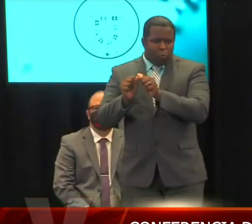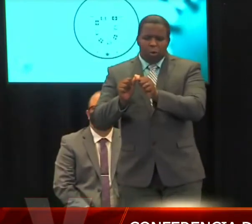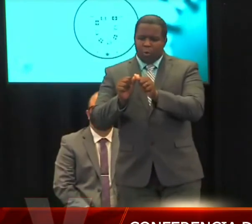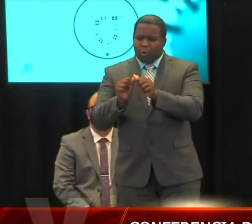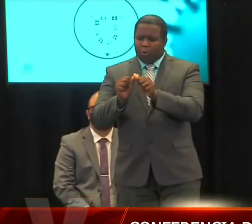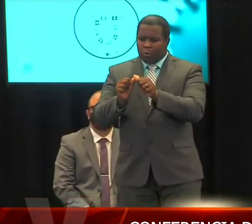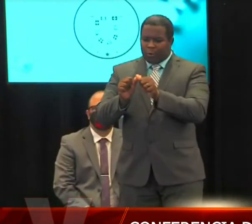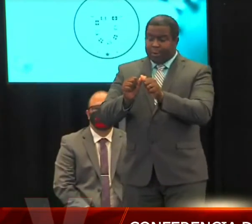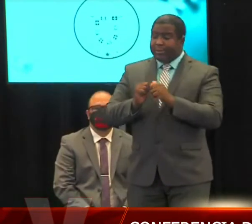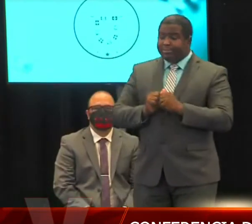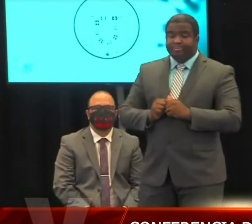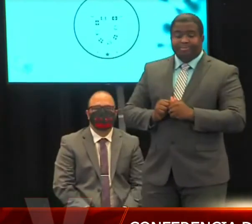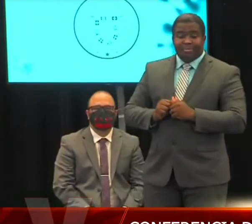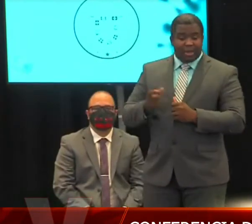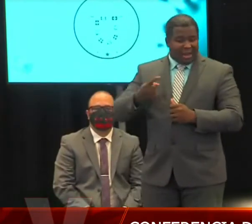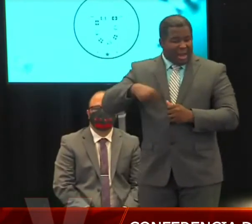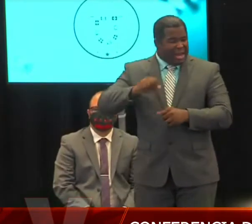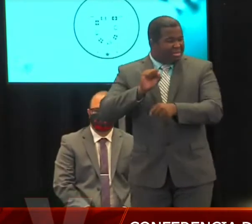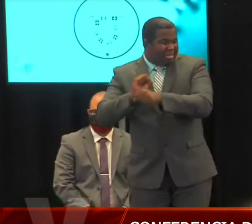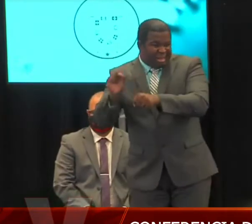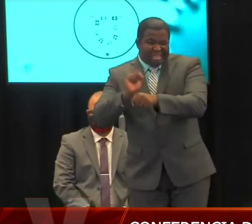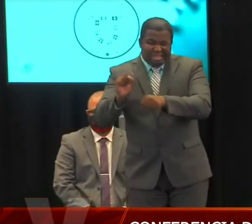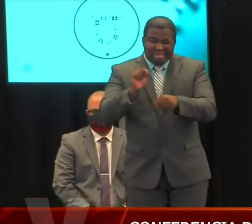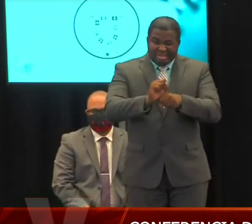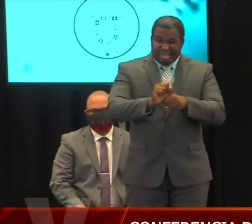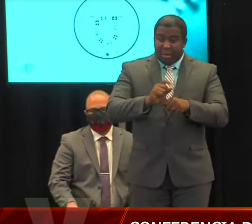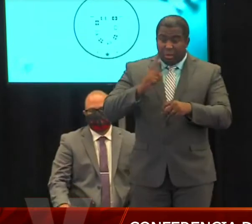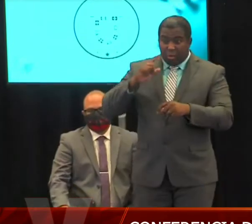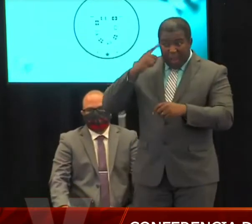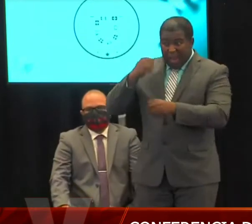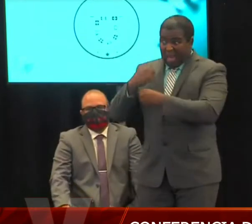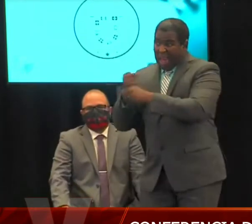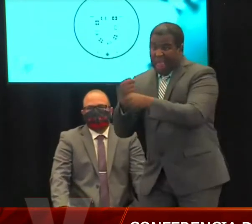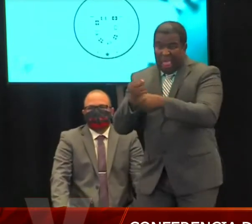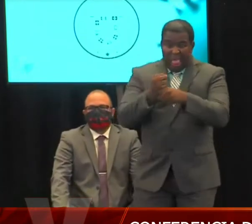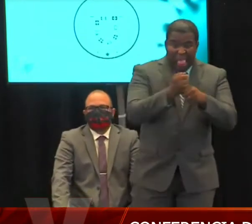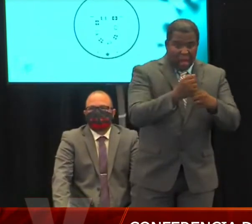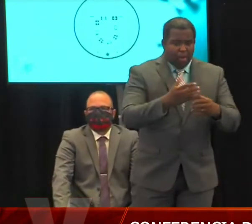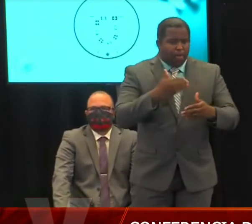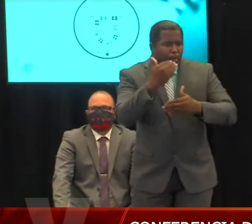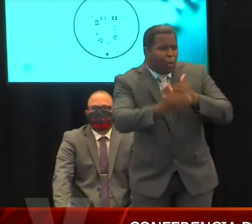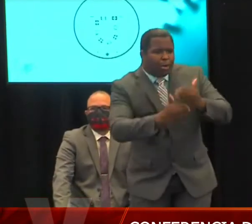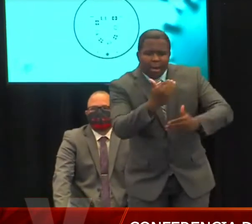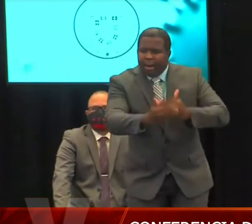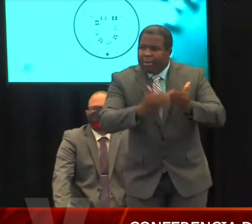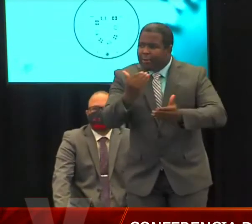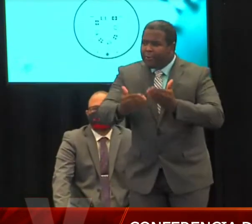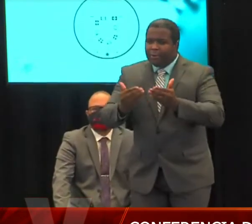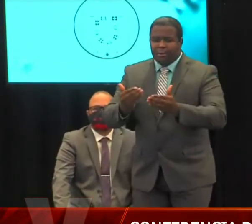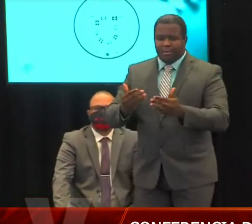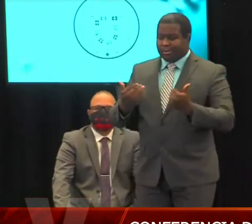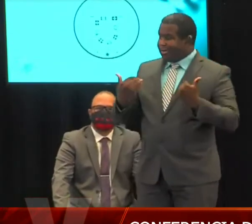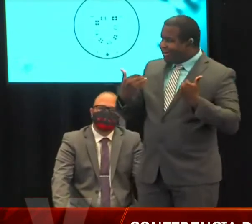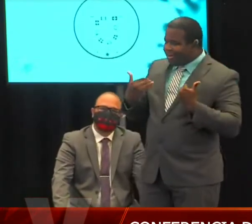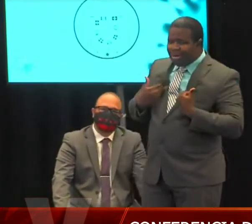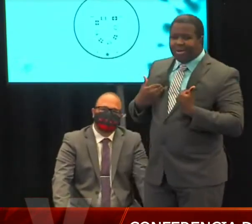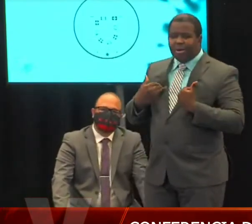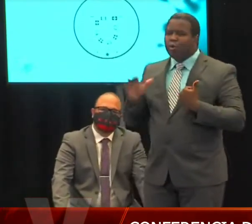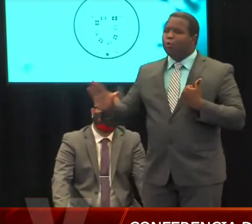levantando, dando luz de por dónde deben ir las órdenes ejecutivas. Así que con la data, que es lo que